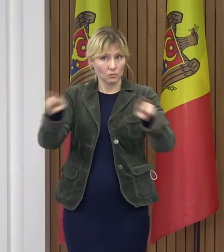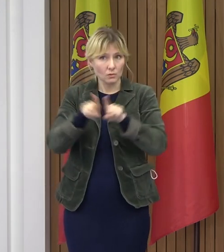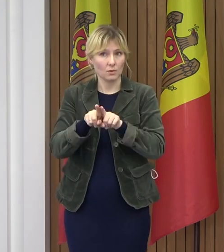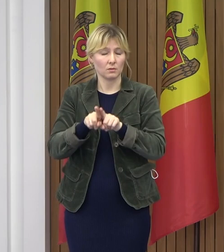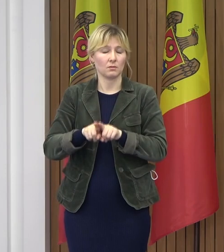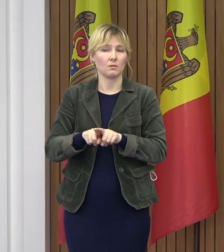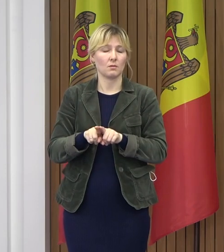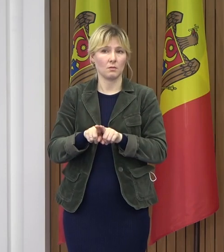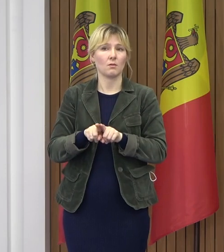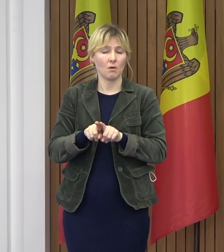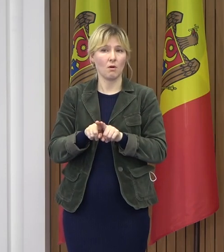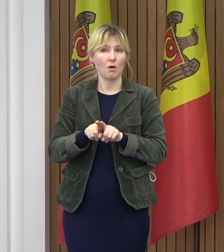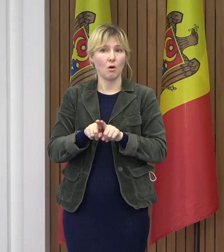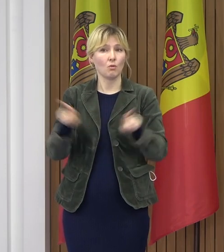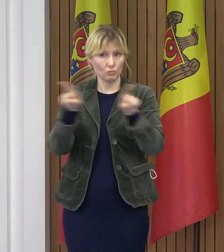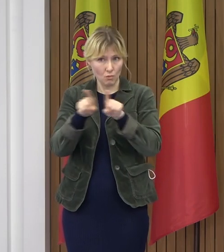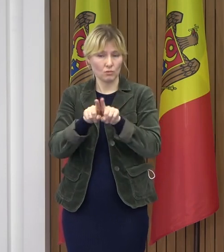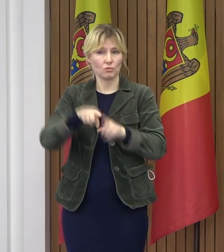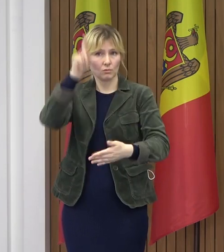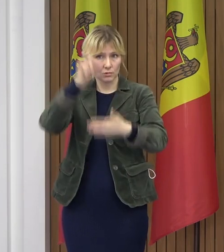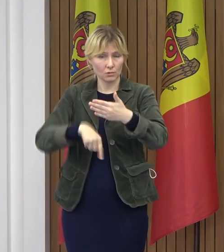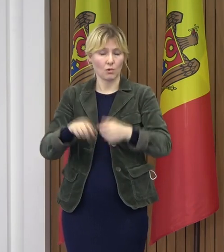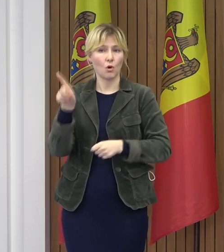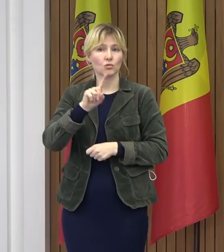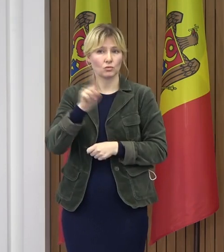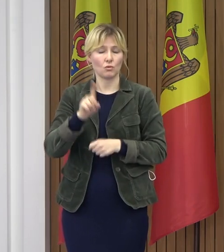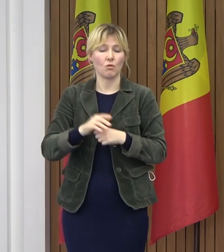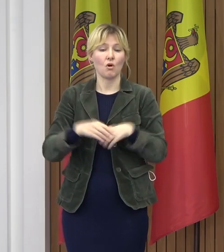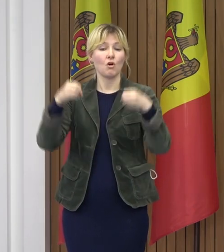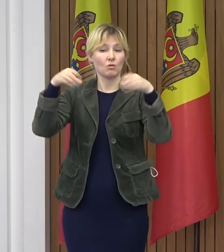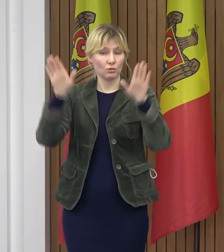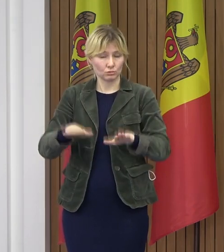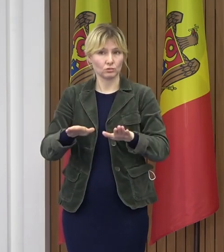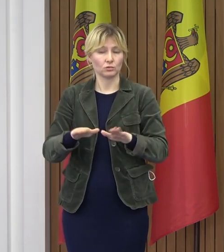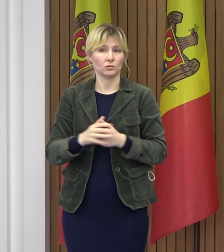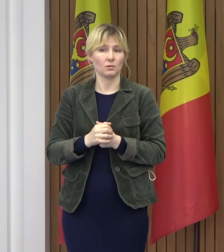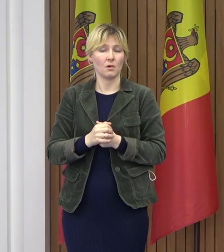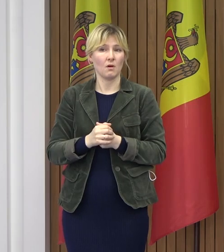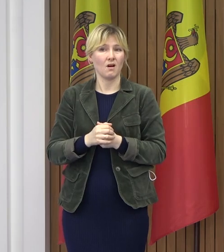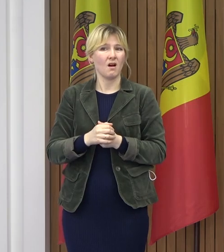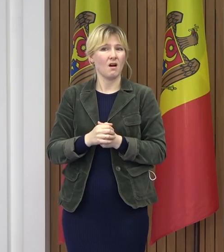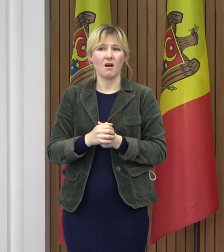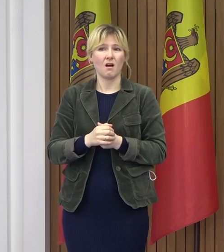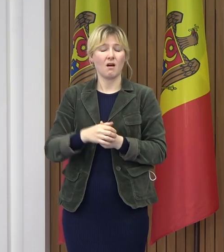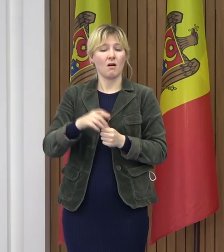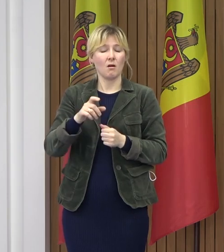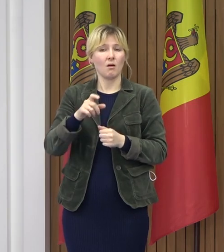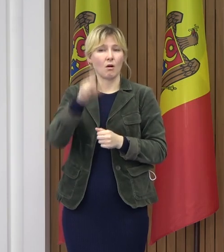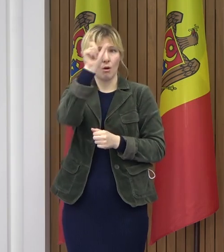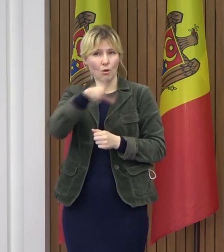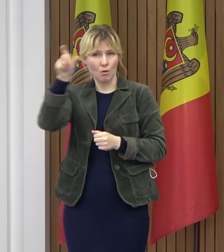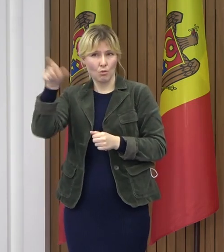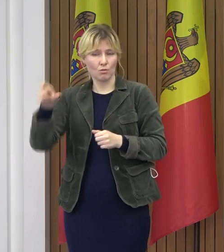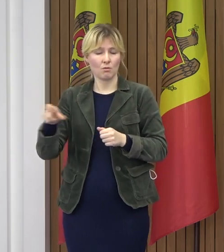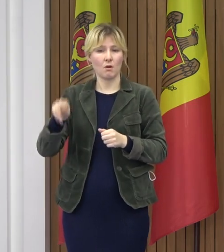din același considerent, s-a luat decizia de a încadra programul de lucru a